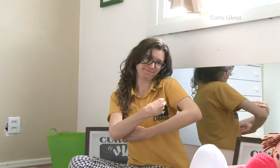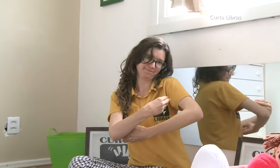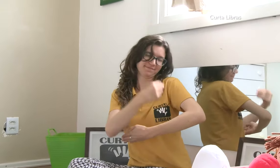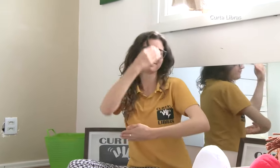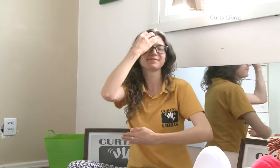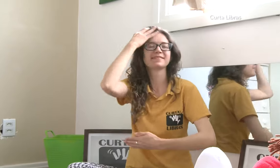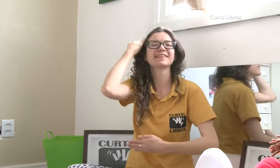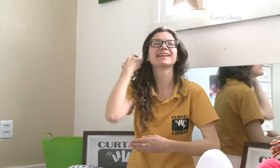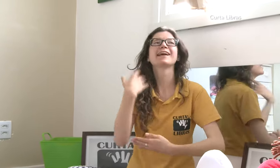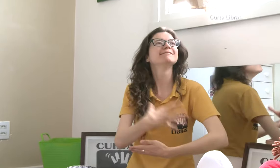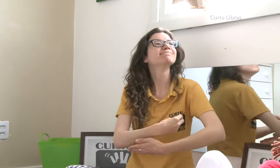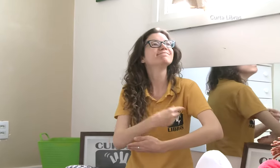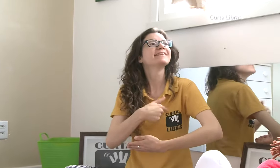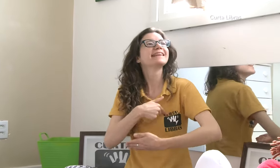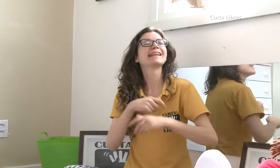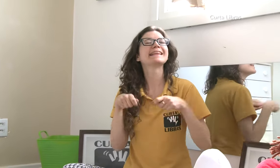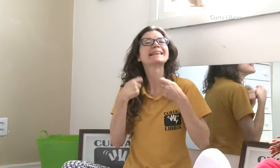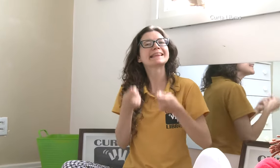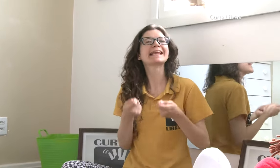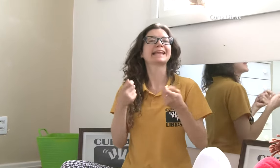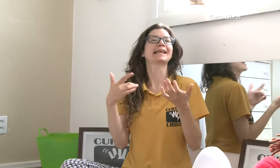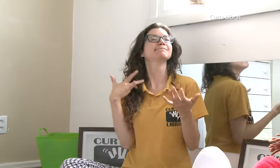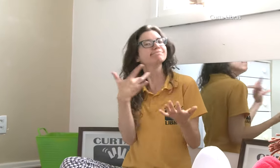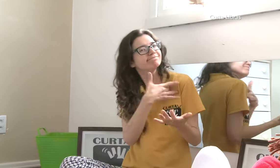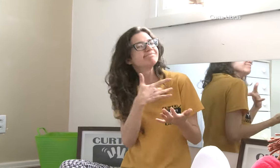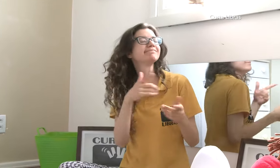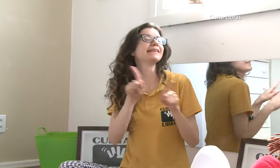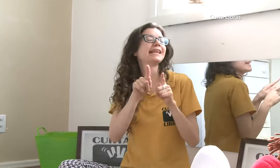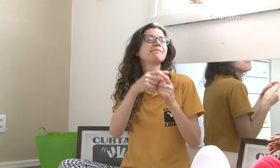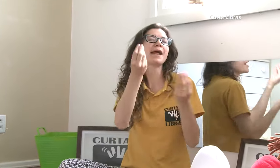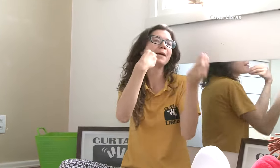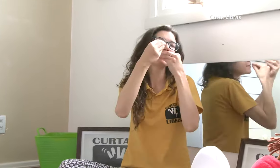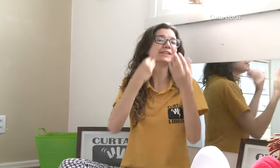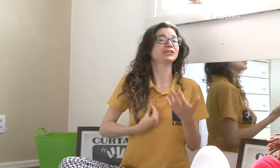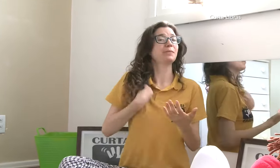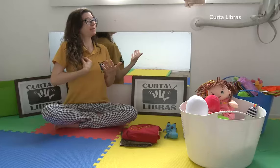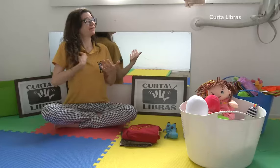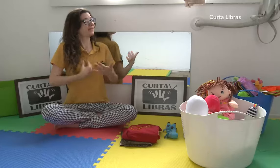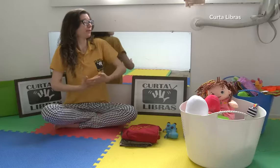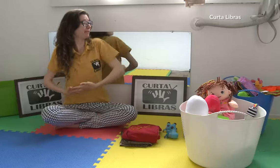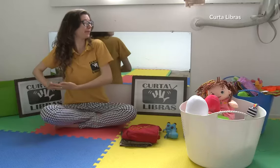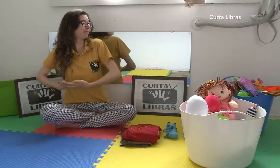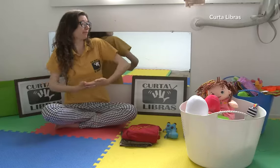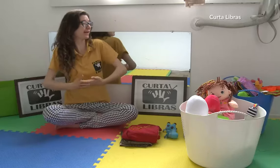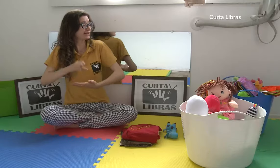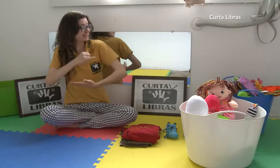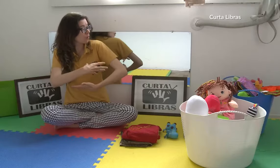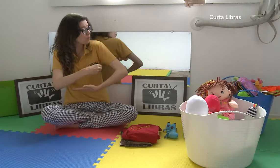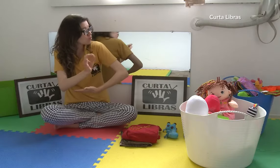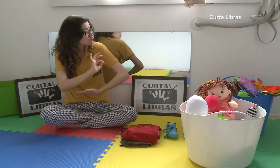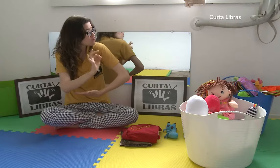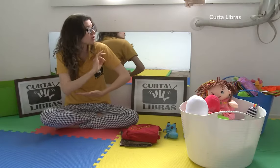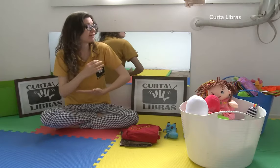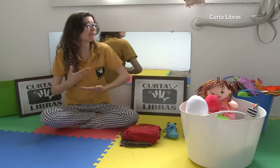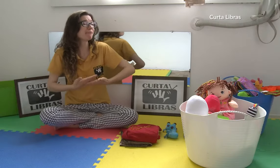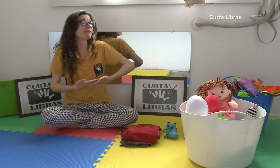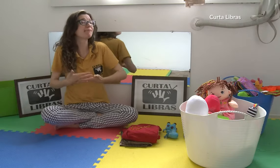e a sobrevivência do bebê. Se ele não for amamentado, corre o risco de não se desenvolver. E é a